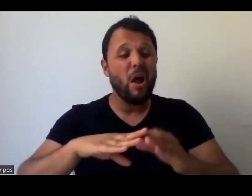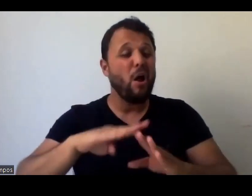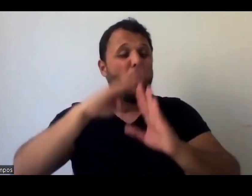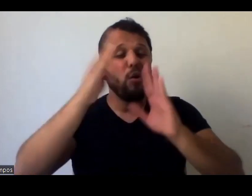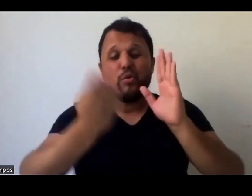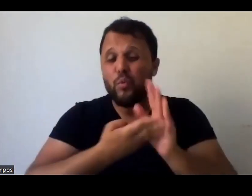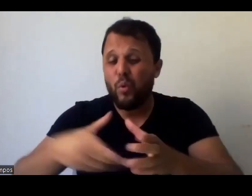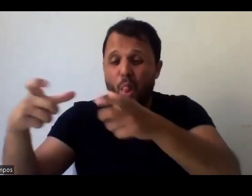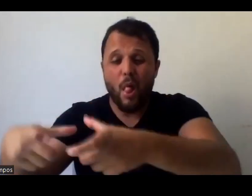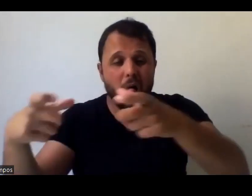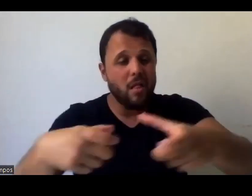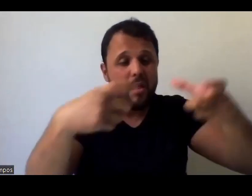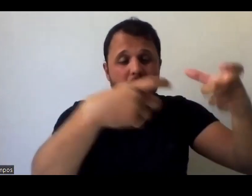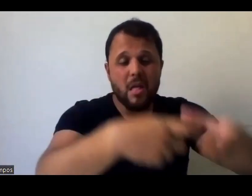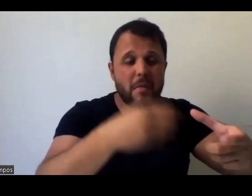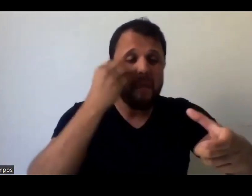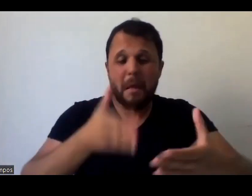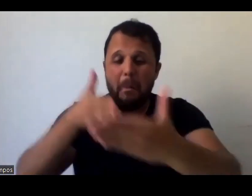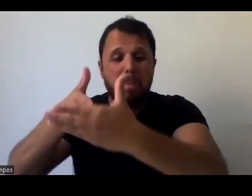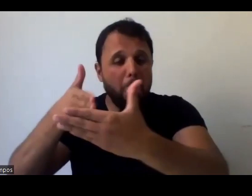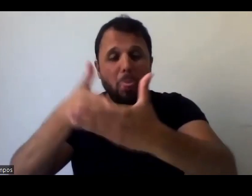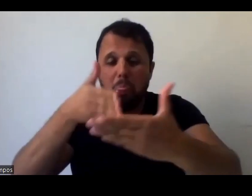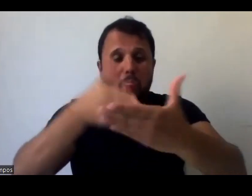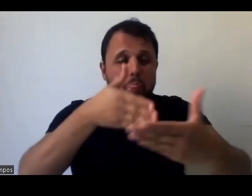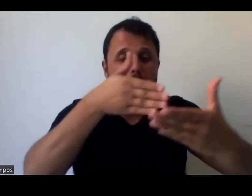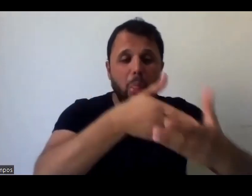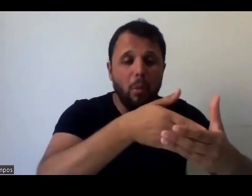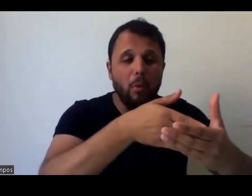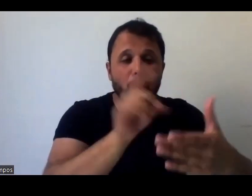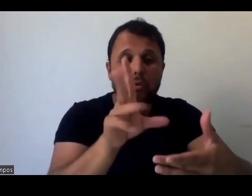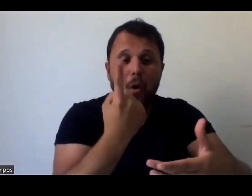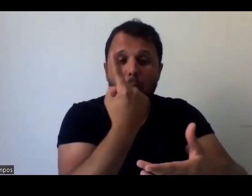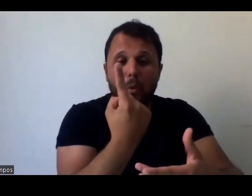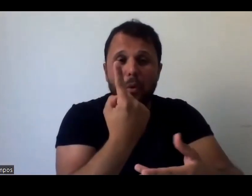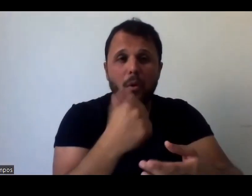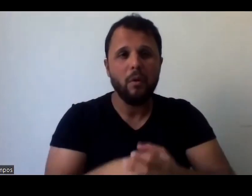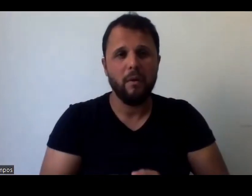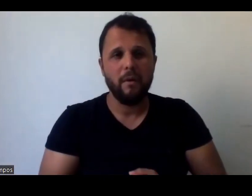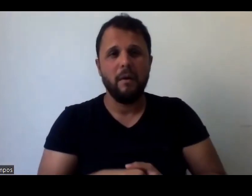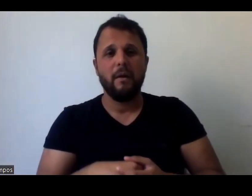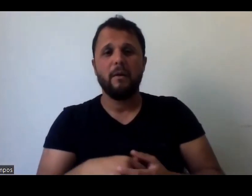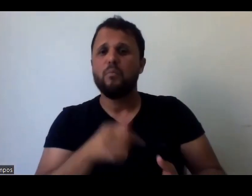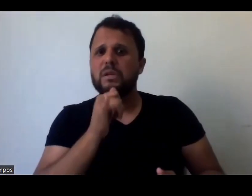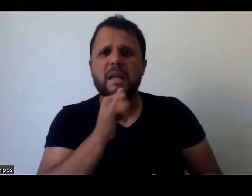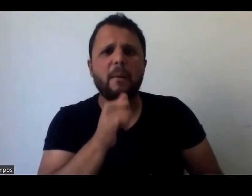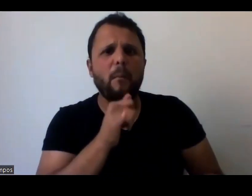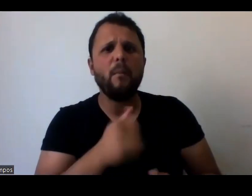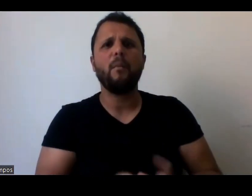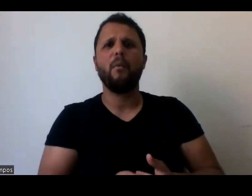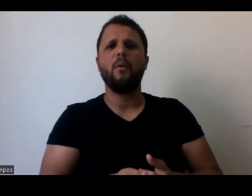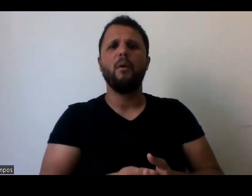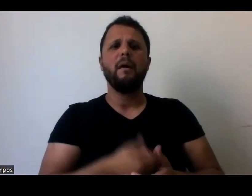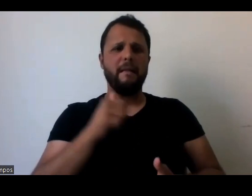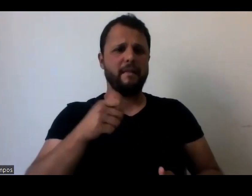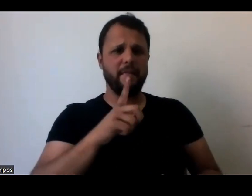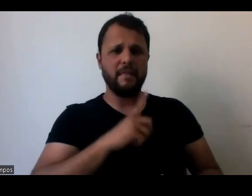um monte de exposição sobre artistas, intelectuais, negros, indígenas, e as pessoas com deficiência não